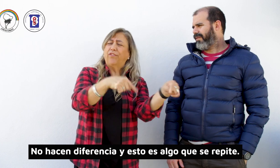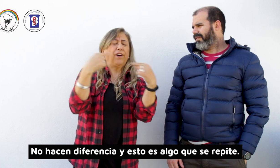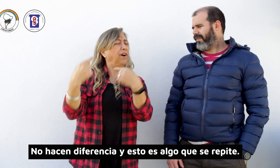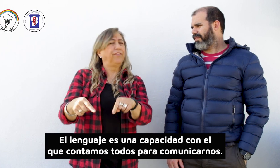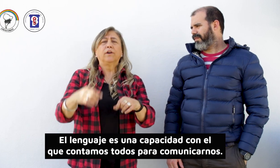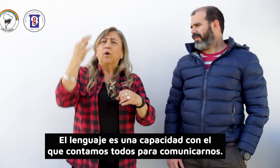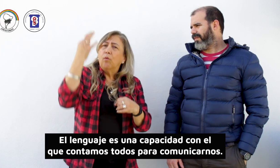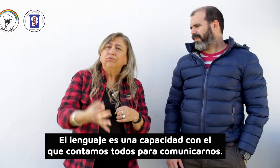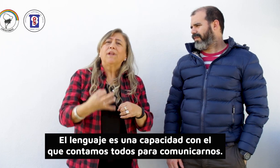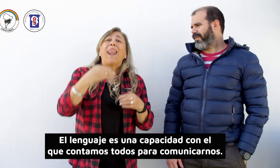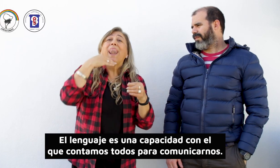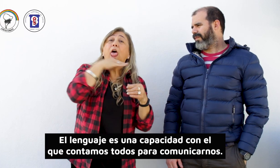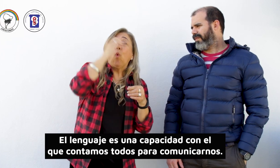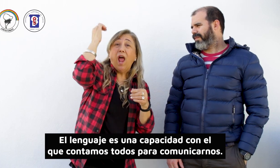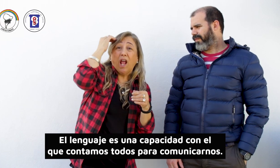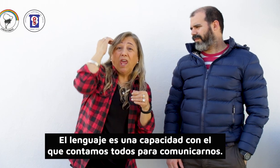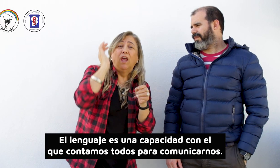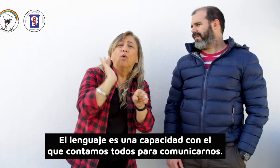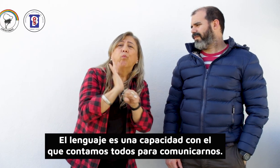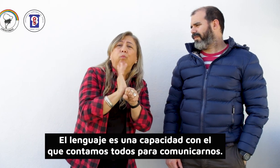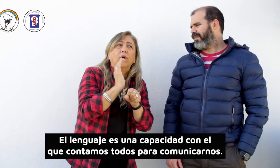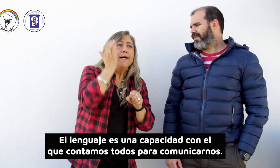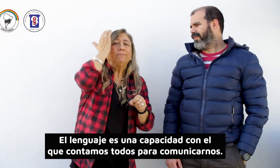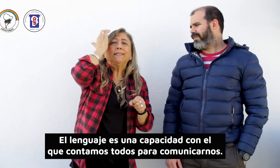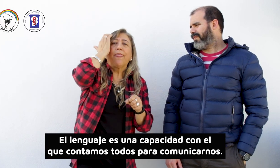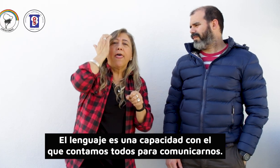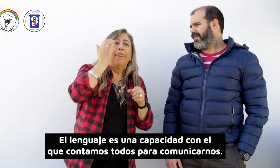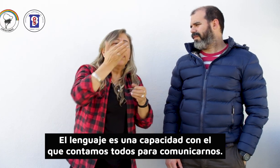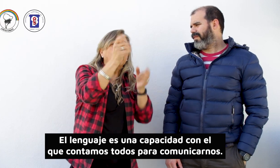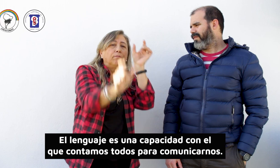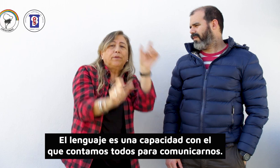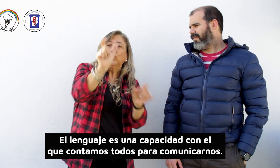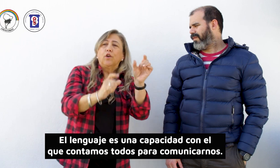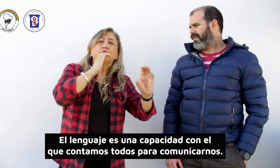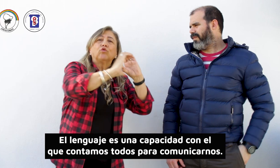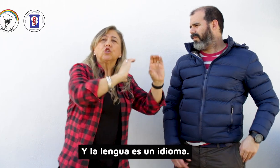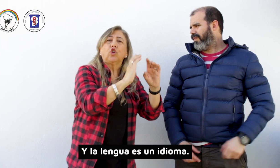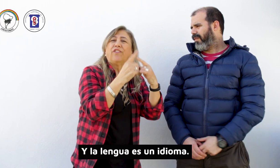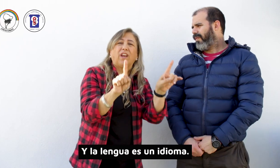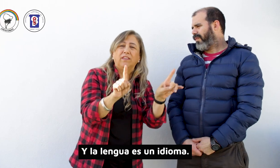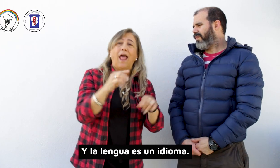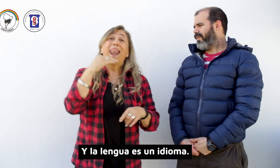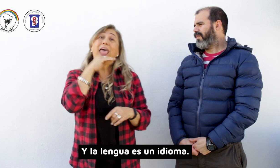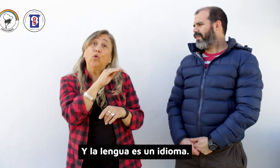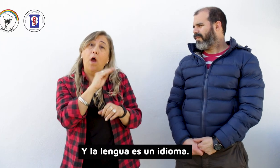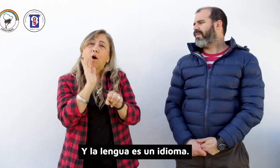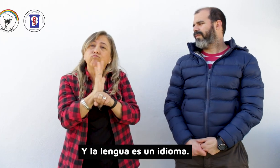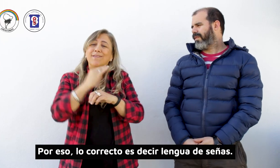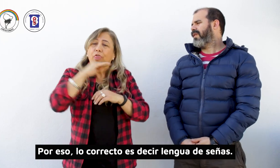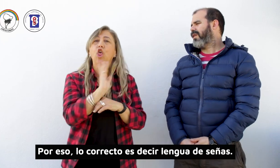El lenguaje es una capacidad con la que contamos todos para comunicarnos y la lengua es un idioma. Por eso